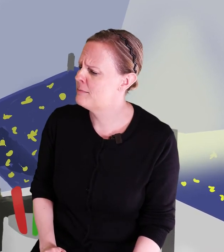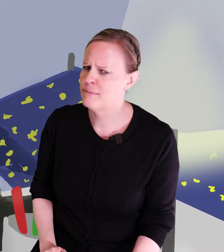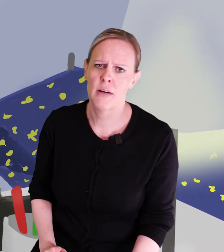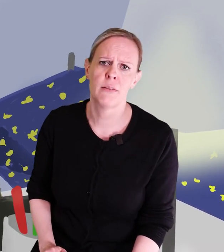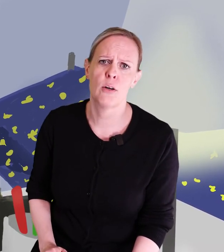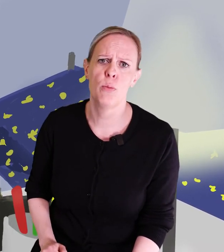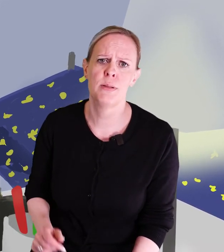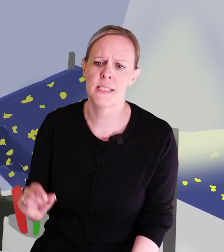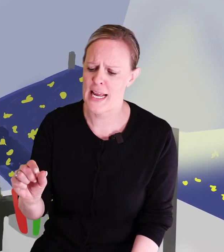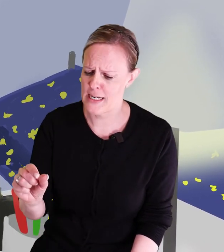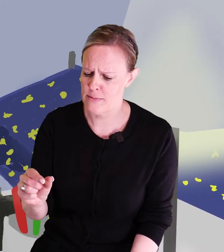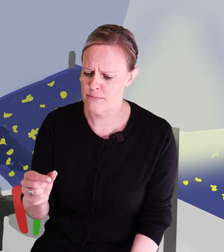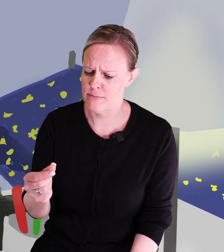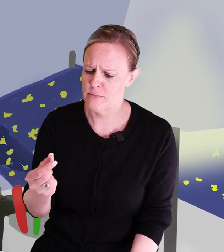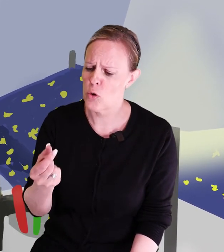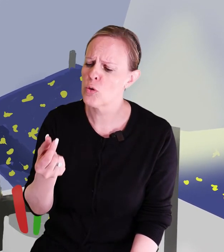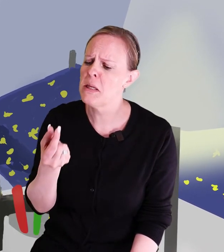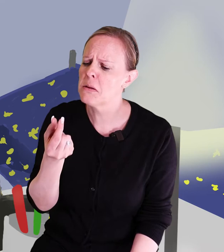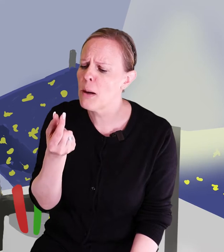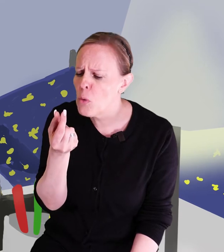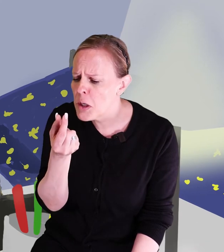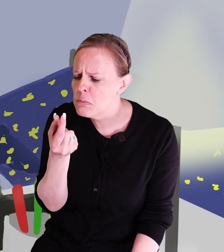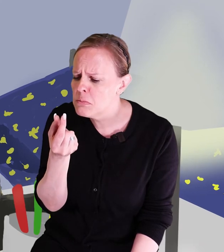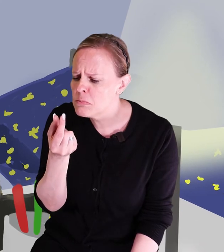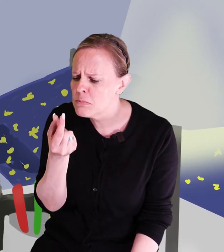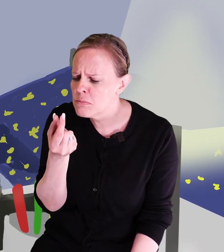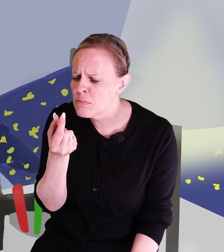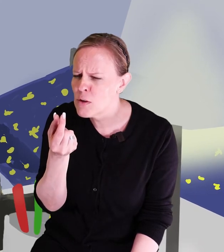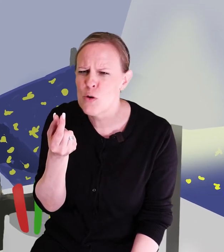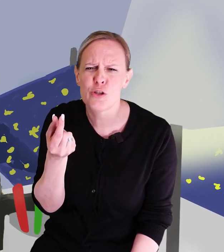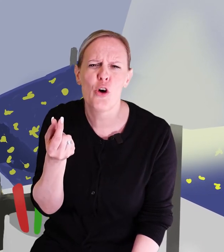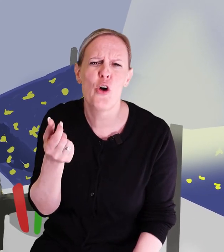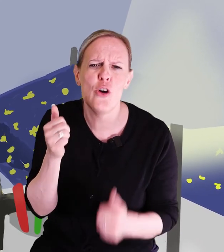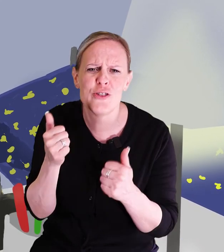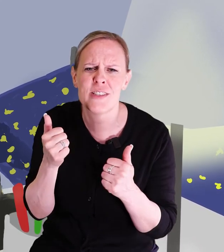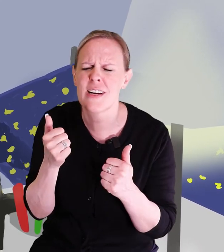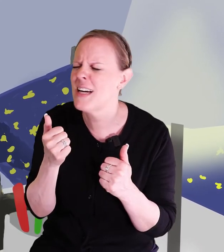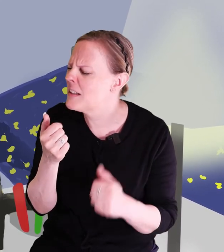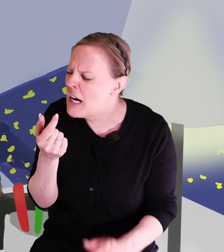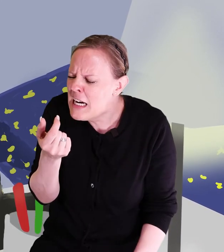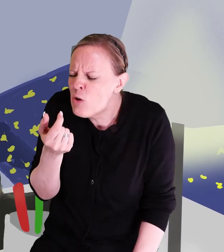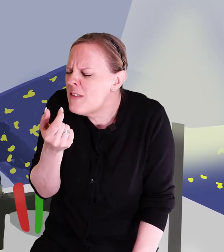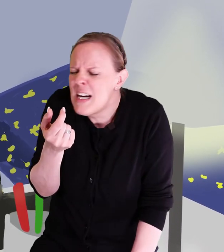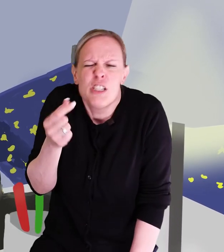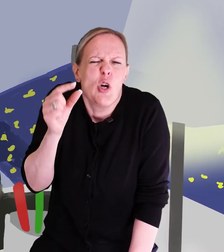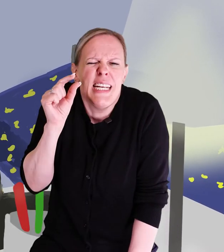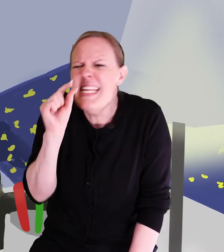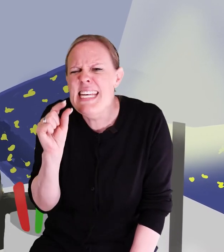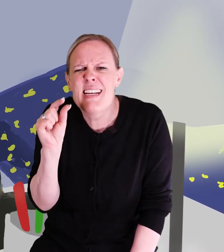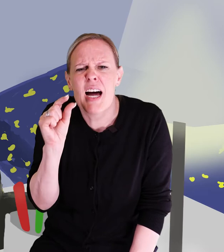Han tar upp stenen och tittar på den. Och så önskar jag att jag kunde vara så lika